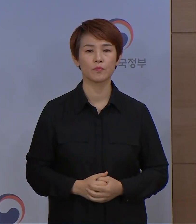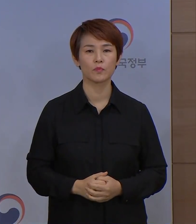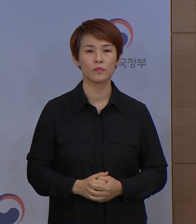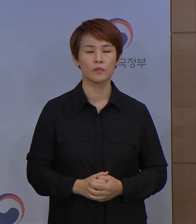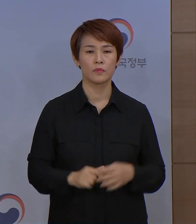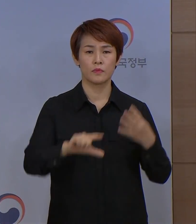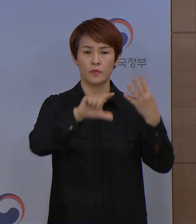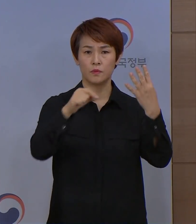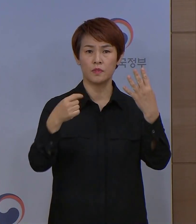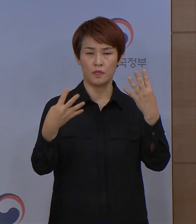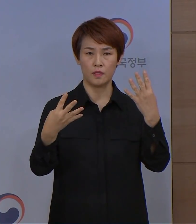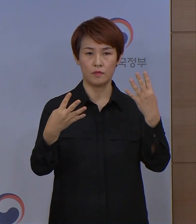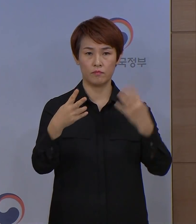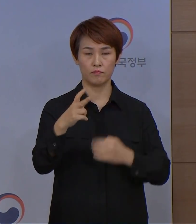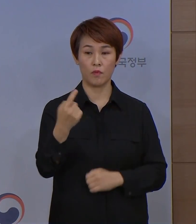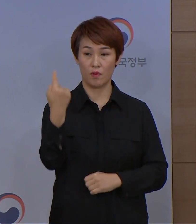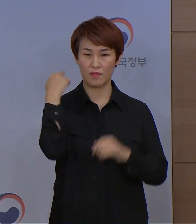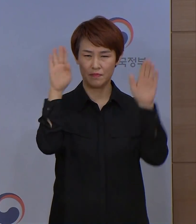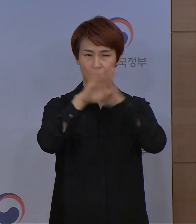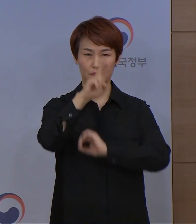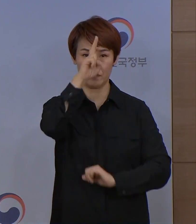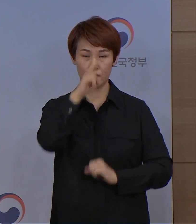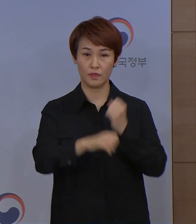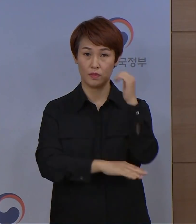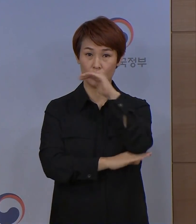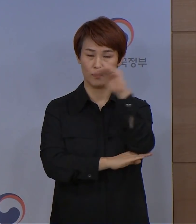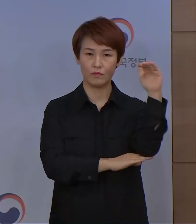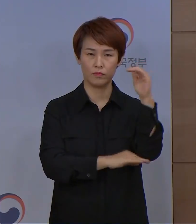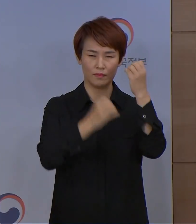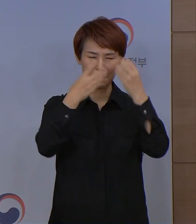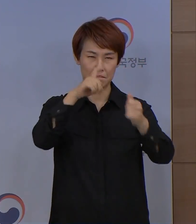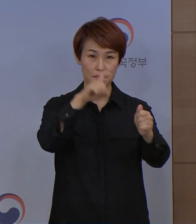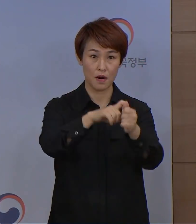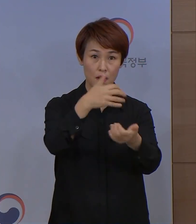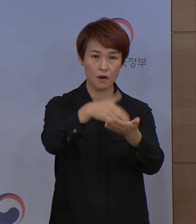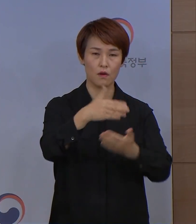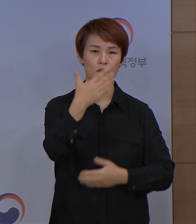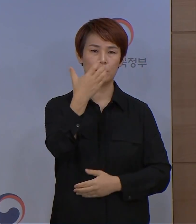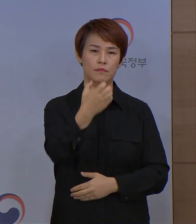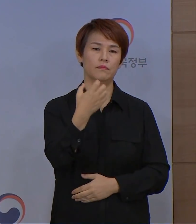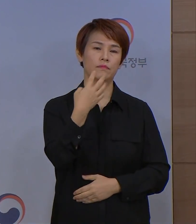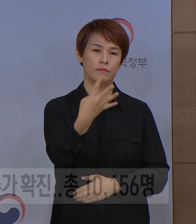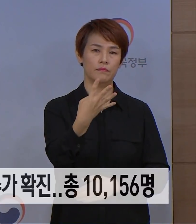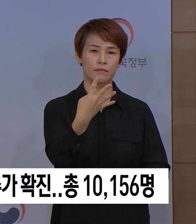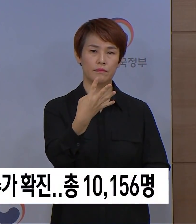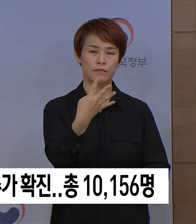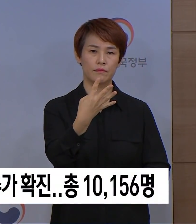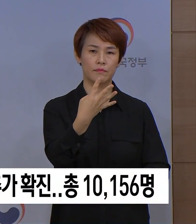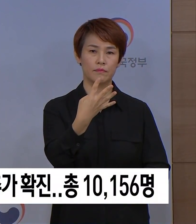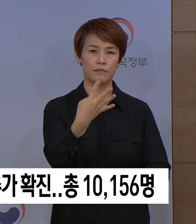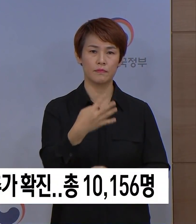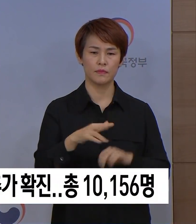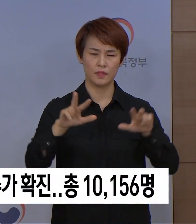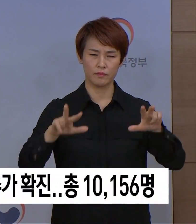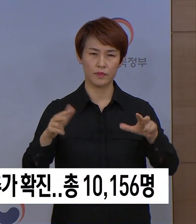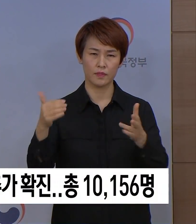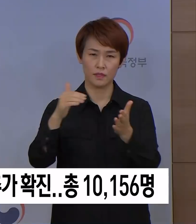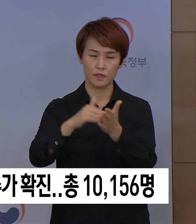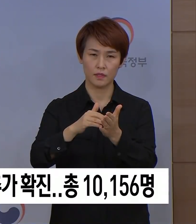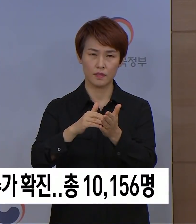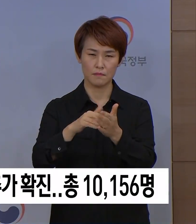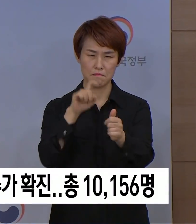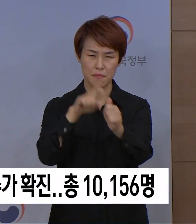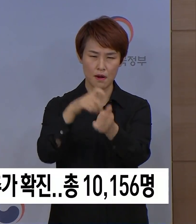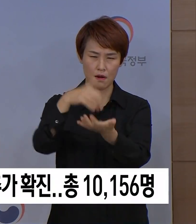4월 4일 0시 기준 신규 확진 환자는 94명입니다. 지금까지 발생한